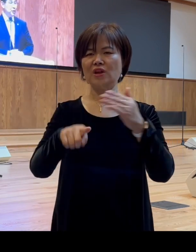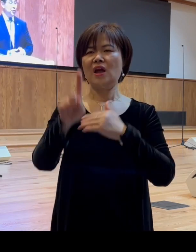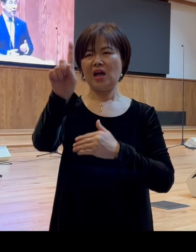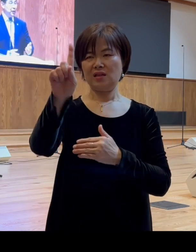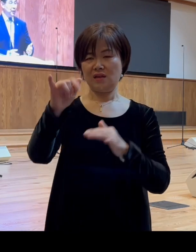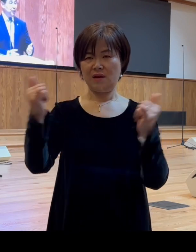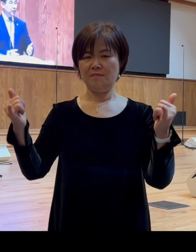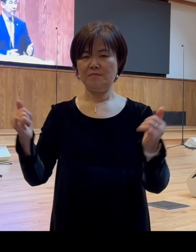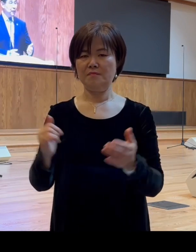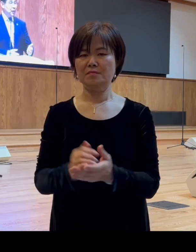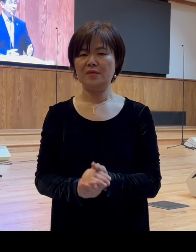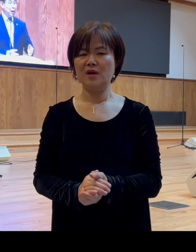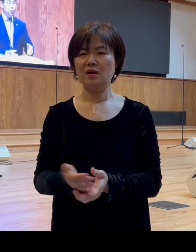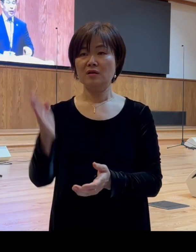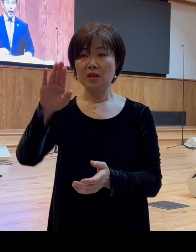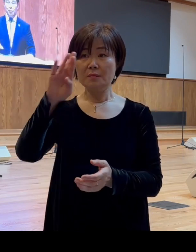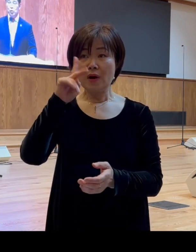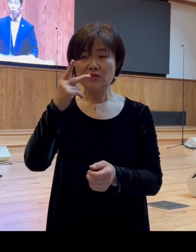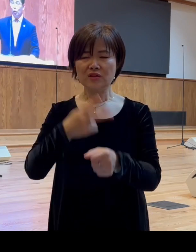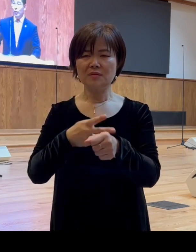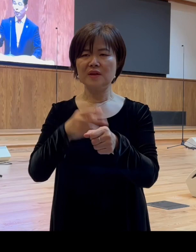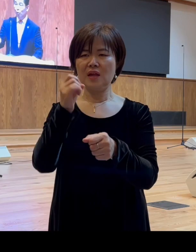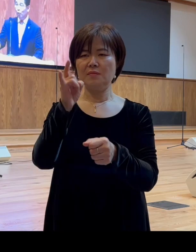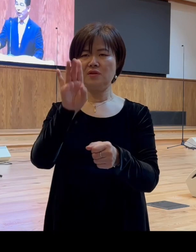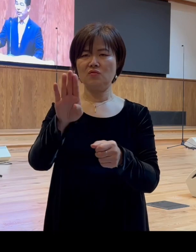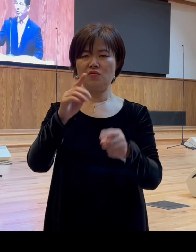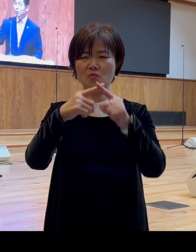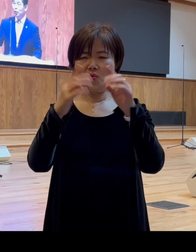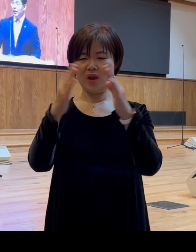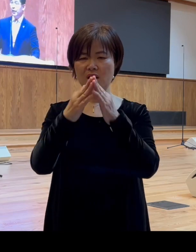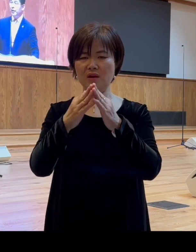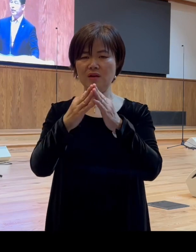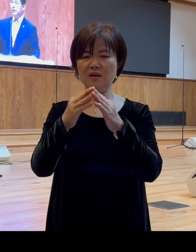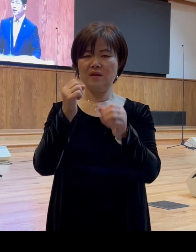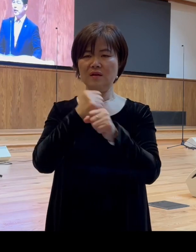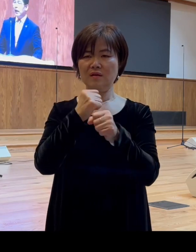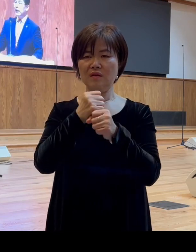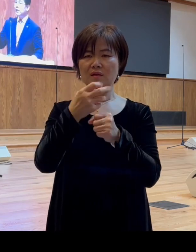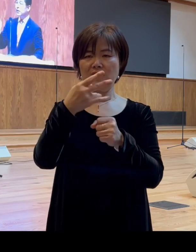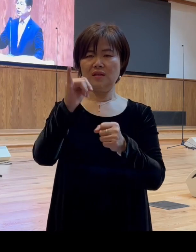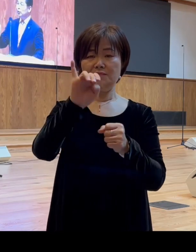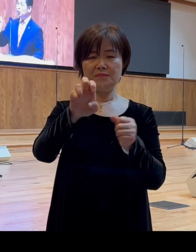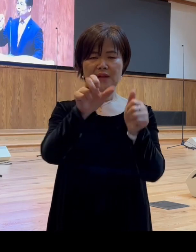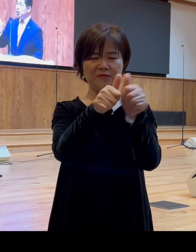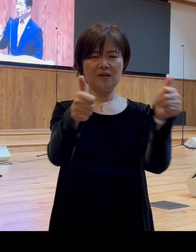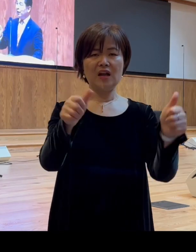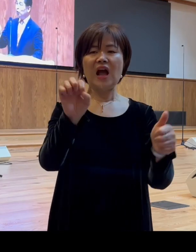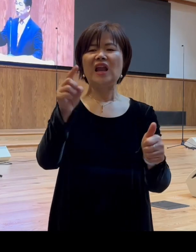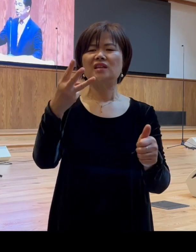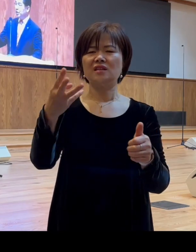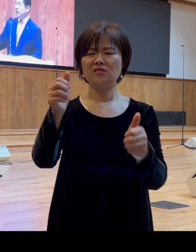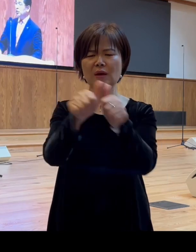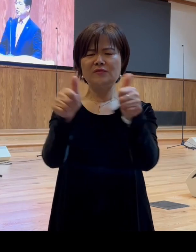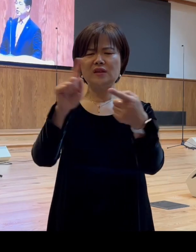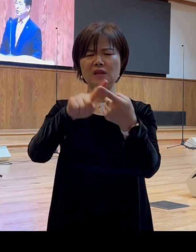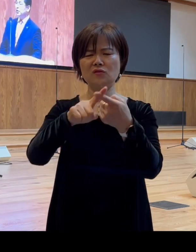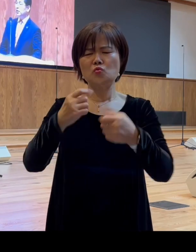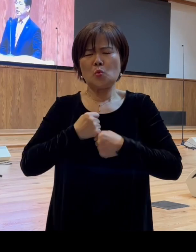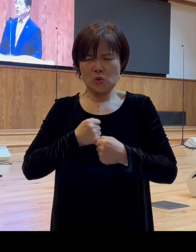바울이 에베소 교회를 목회하는 디모데에게 알렉산더를 조심하라고 편지한 것은 그가